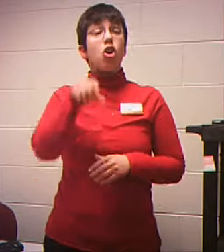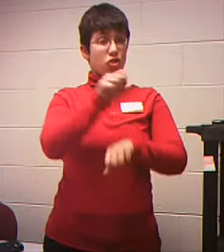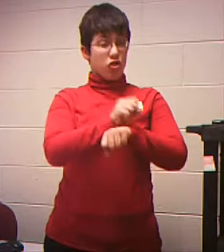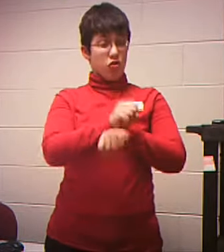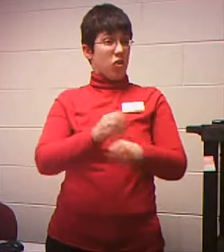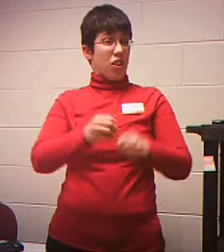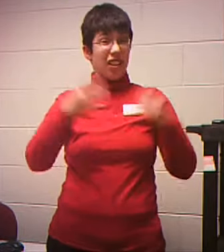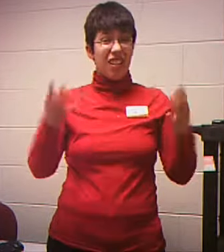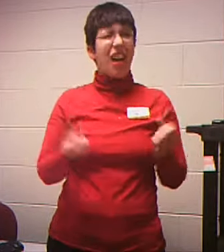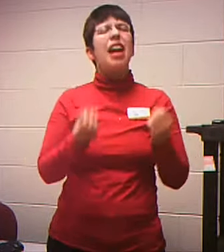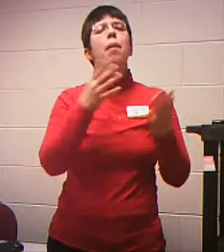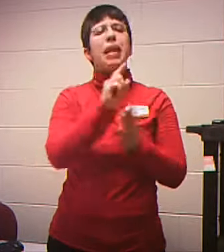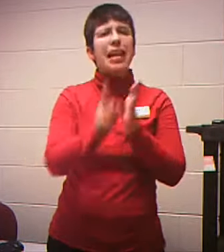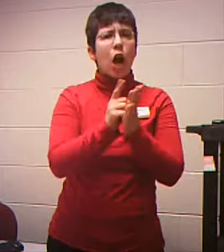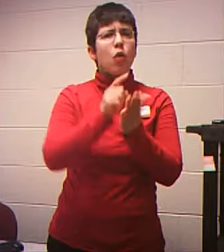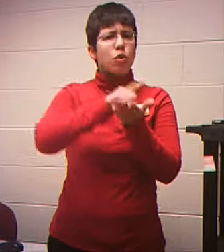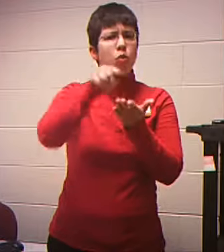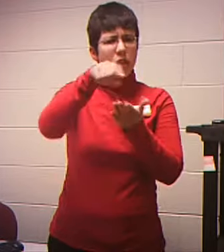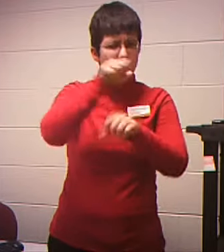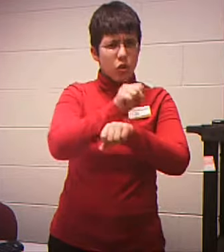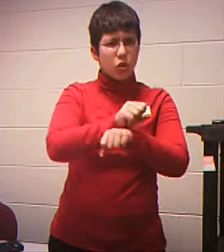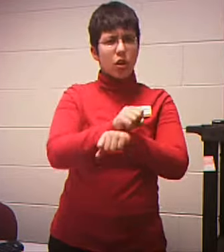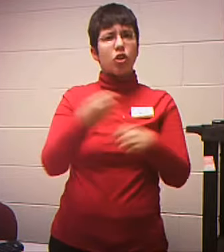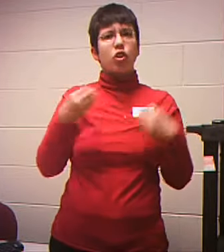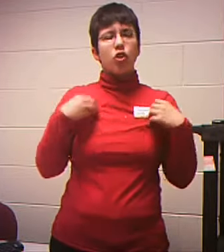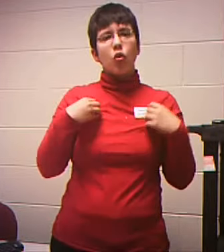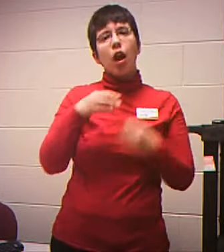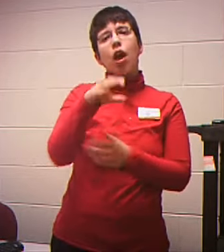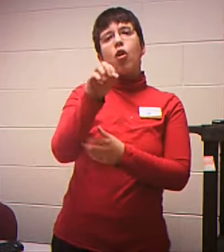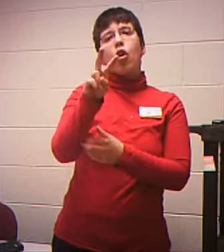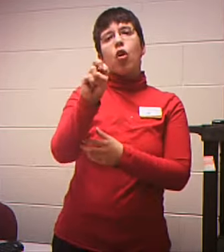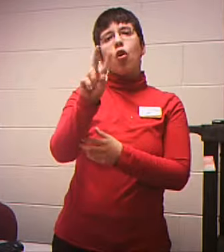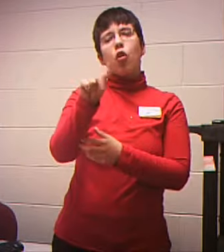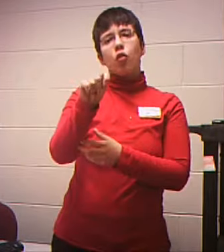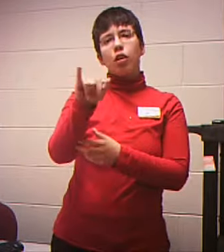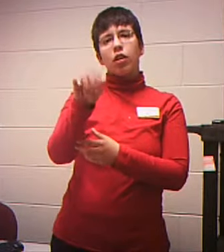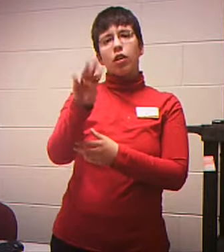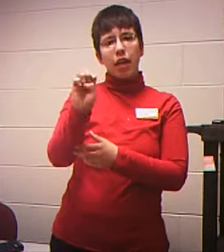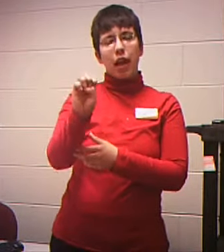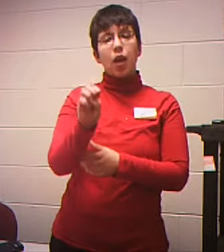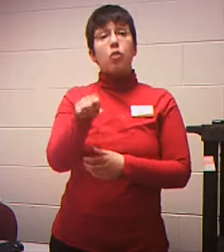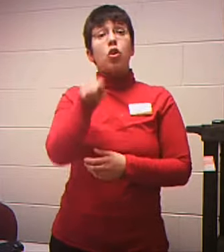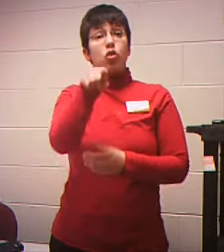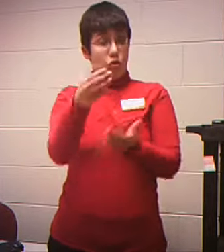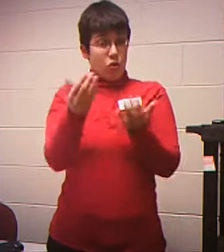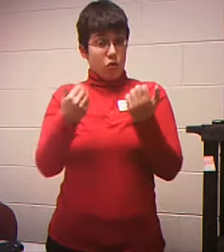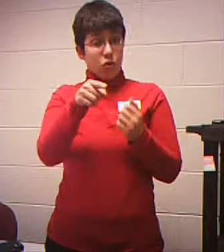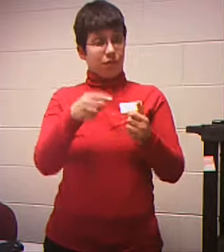much Whether you get Commission income Do you get Any rental income Other income Might be Social security